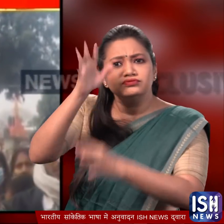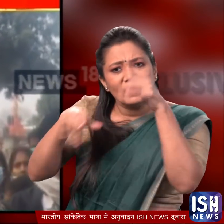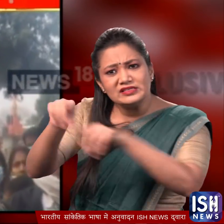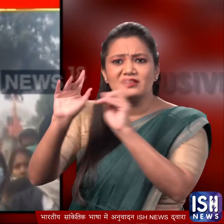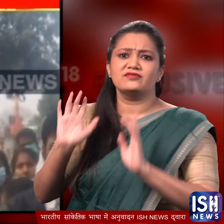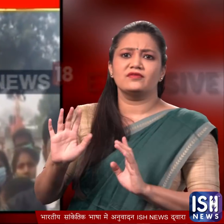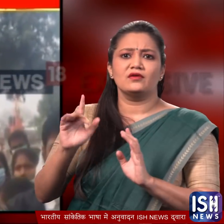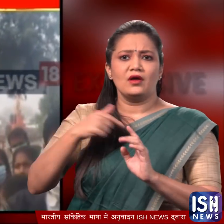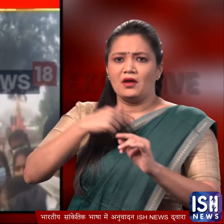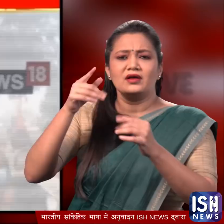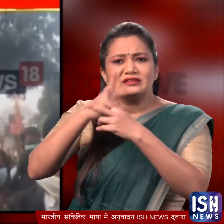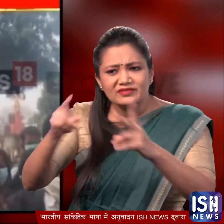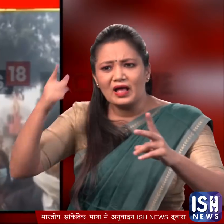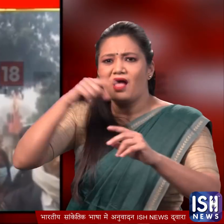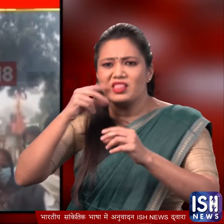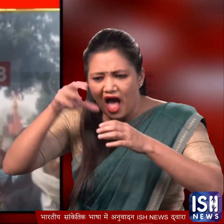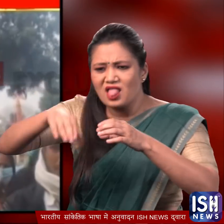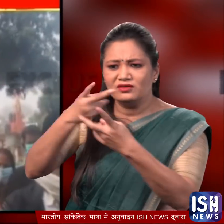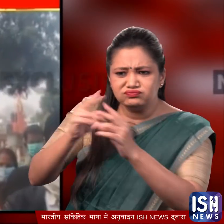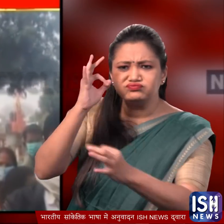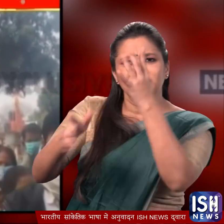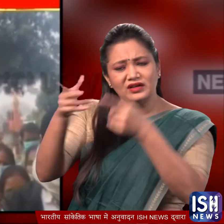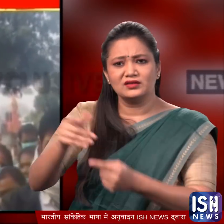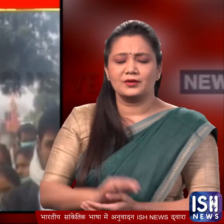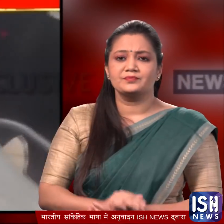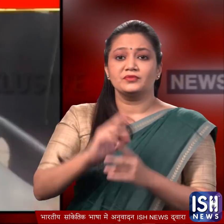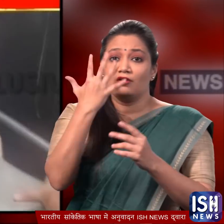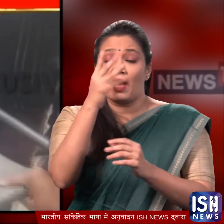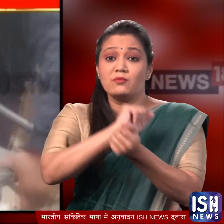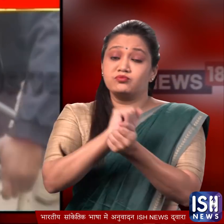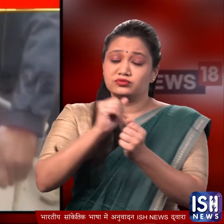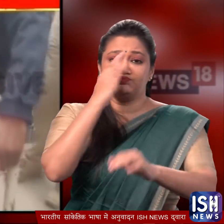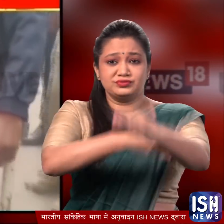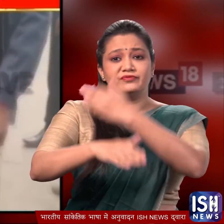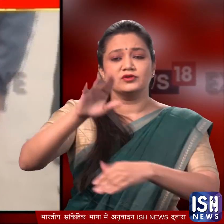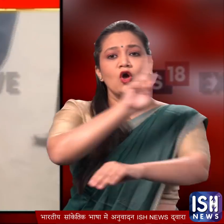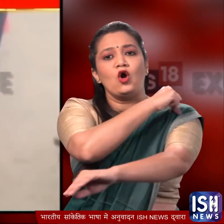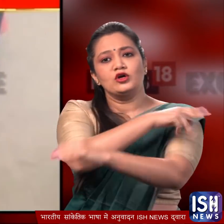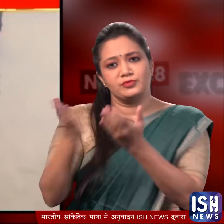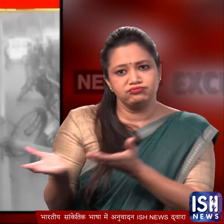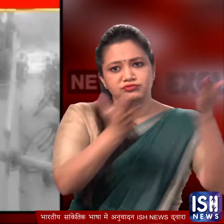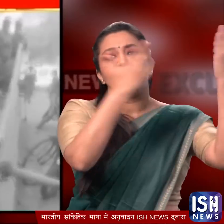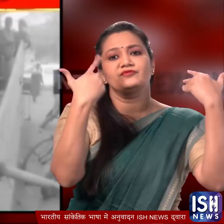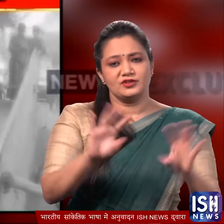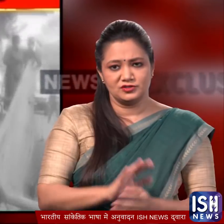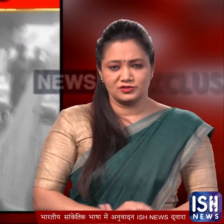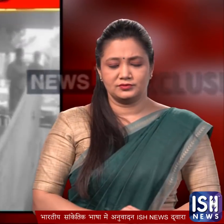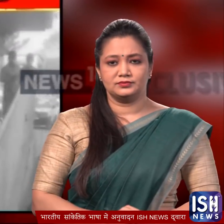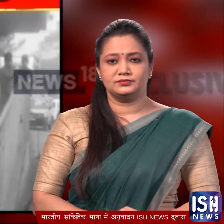दिया इस गटा में पांच पुलिस वाले गायल हो गए जिने बाद बें इलाज के लिए अस्पिताल में भरती